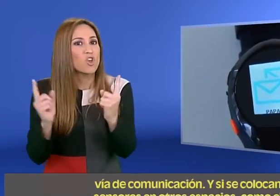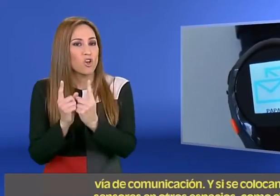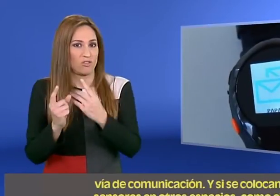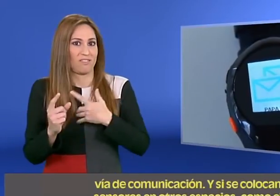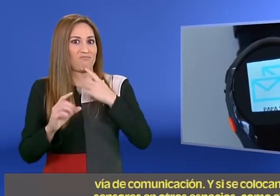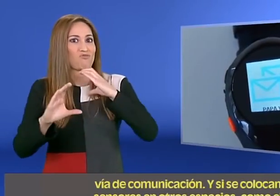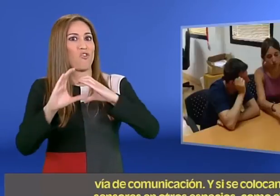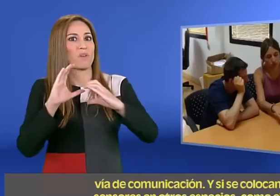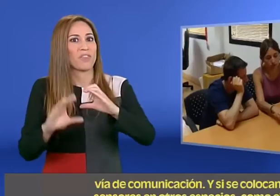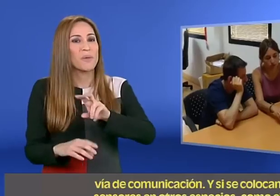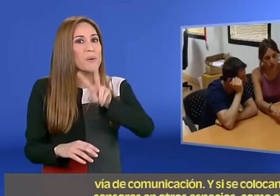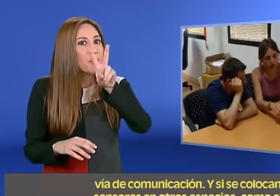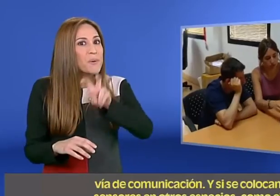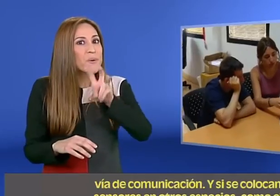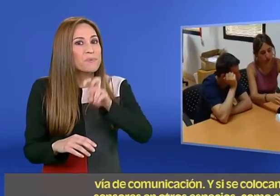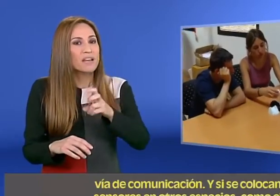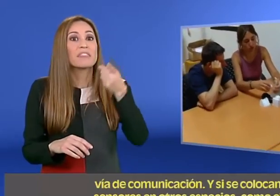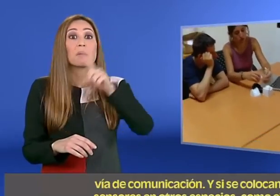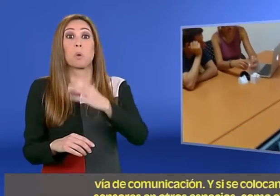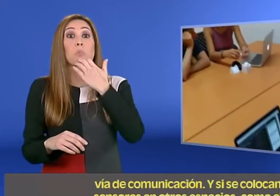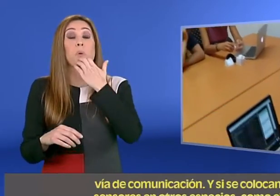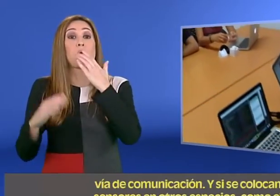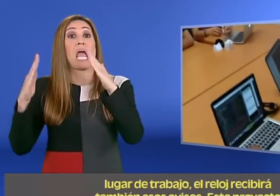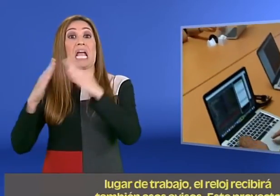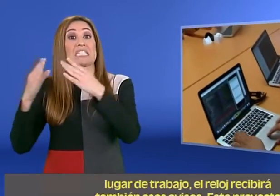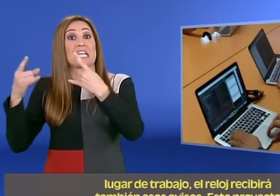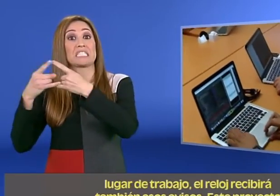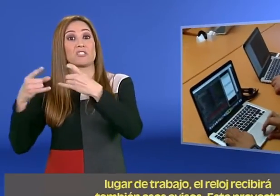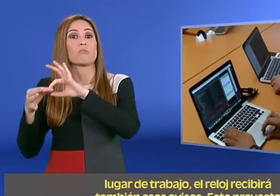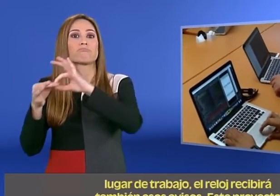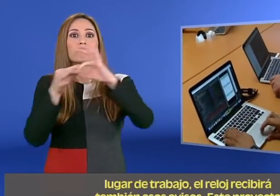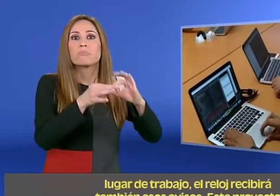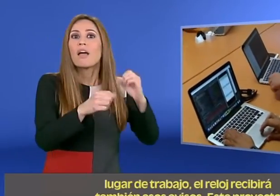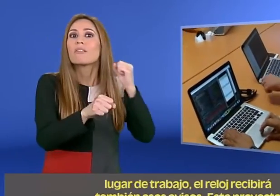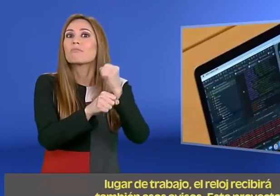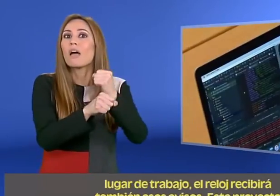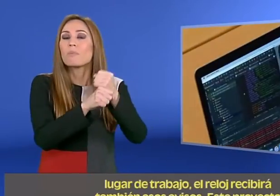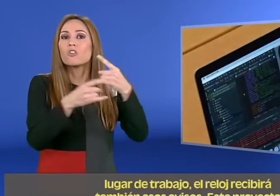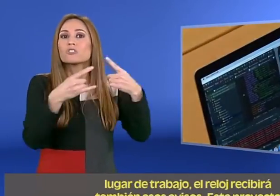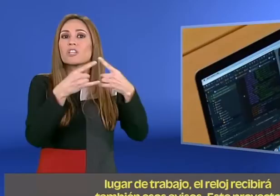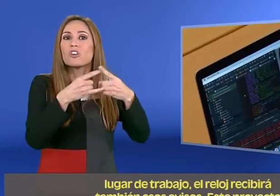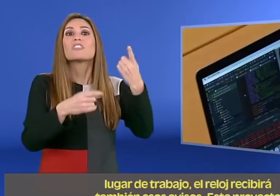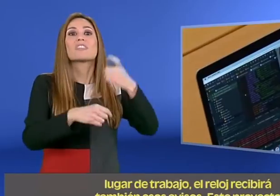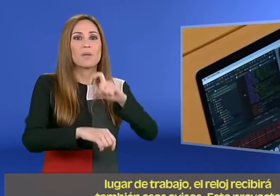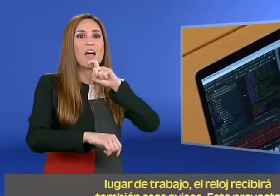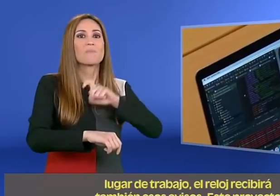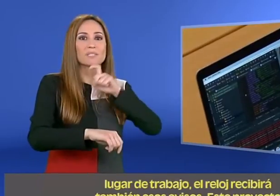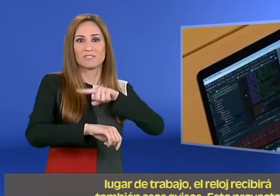comunicación. Y si se colocan sensores en otros espacios, como el lugar de trabajo, el reloj recibirá también esos avisos. Este